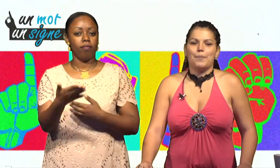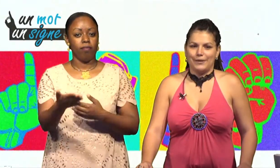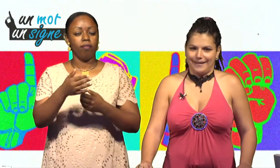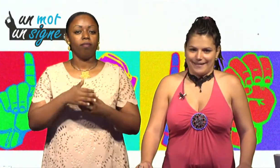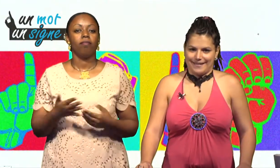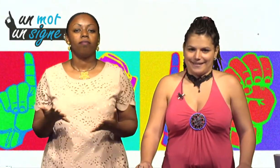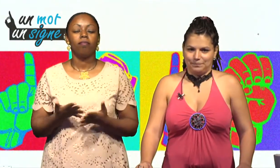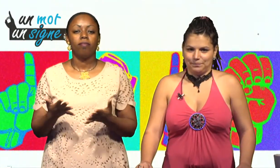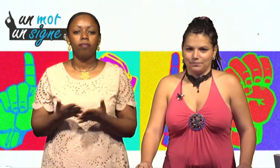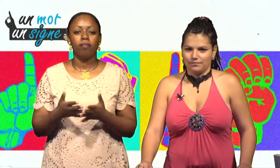politesse.